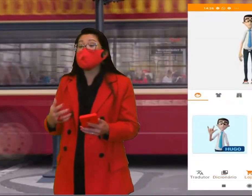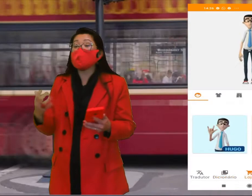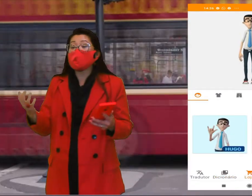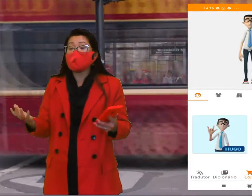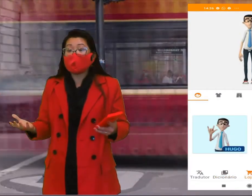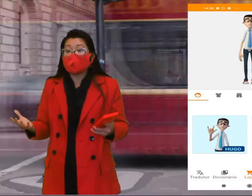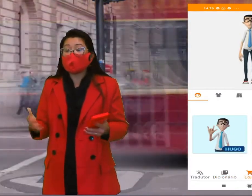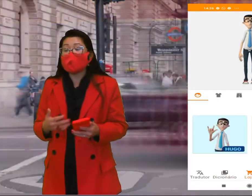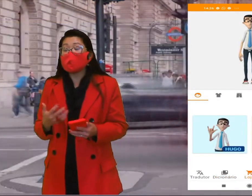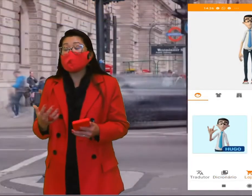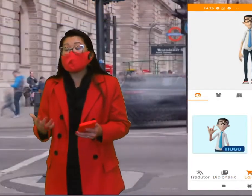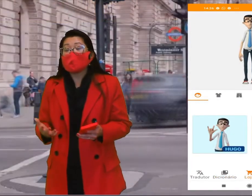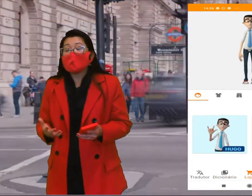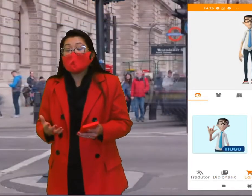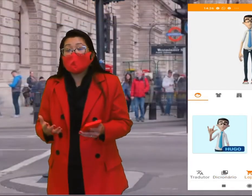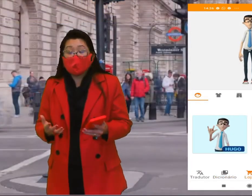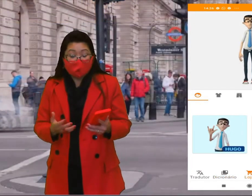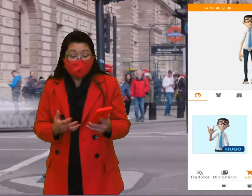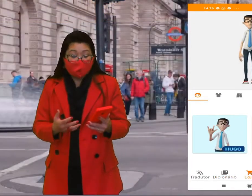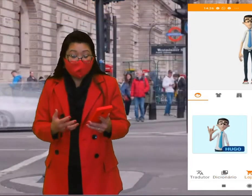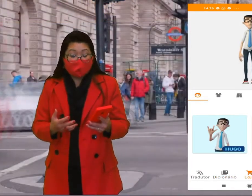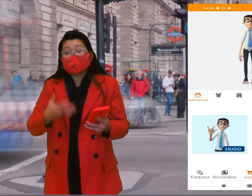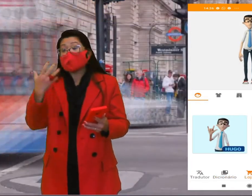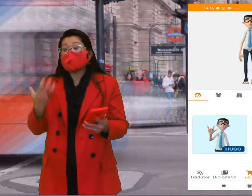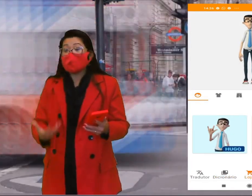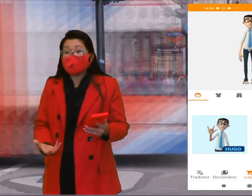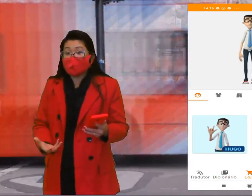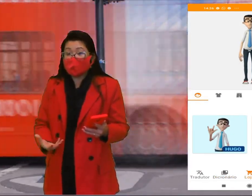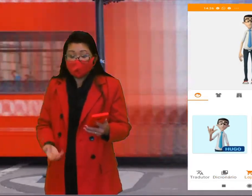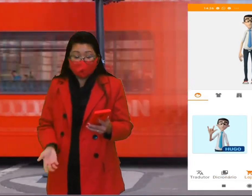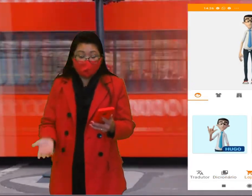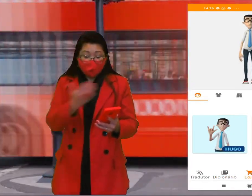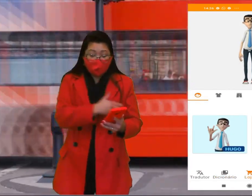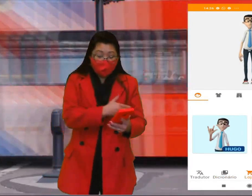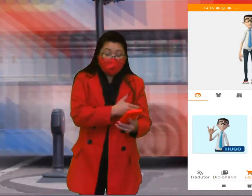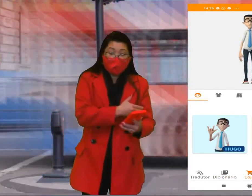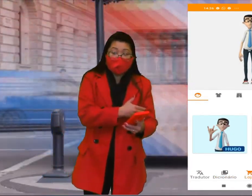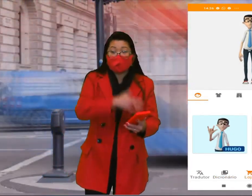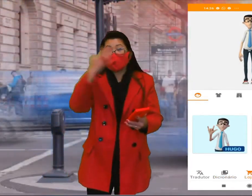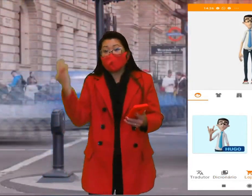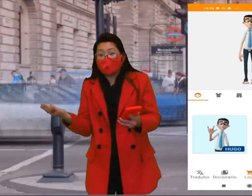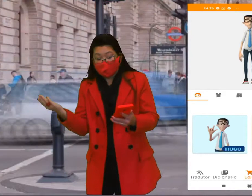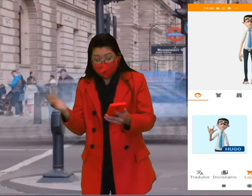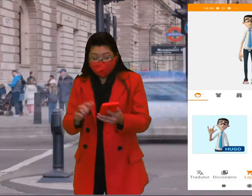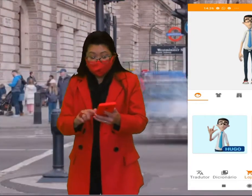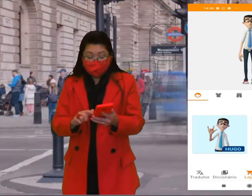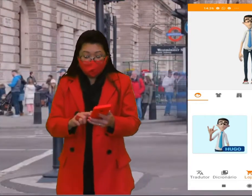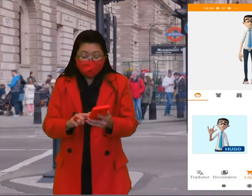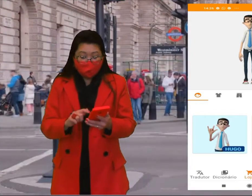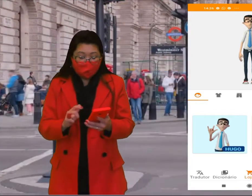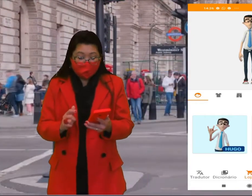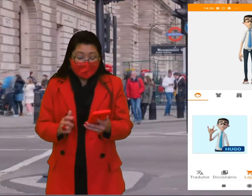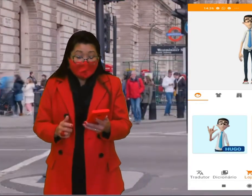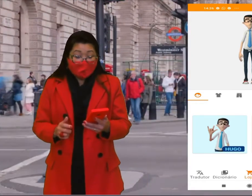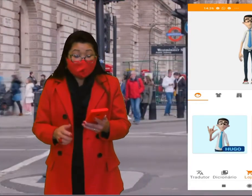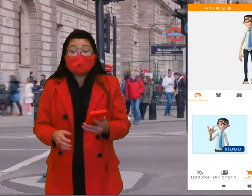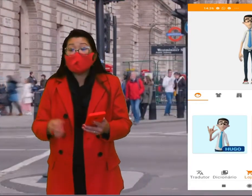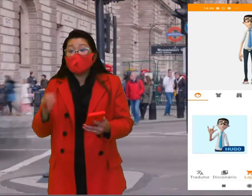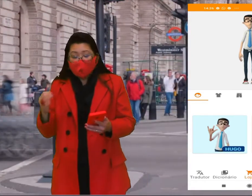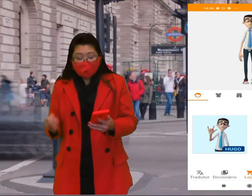consegue aí caracterizar tanto o Hugo como a Maia. Ok? E olha